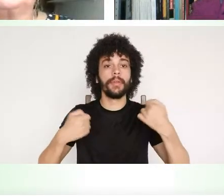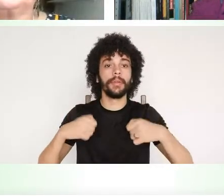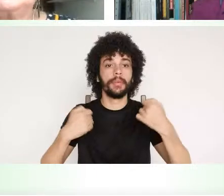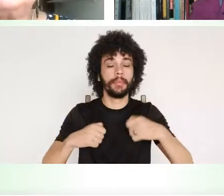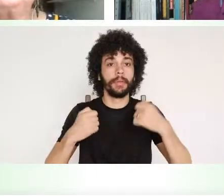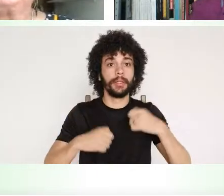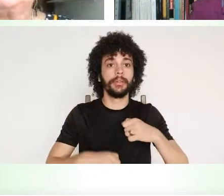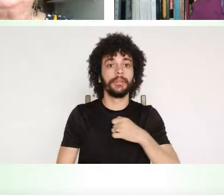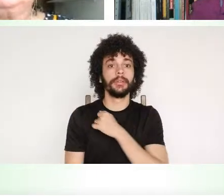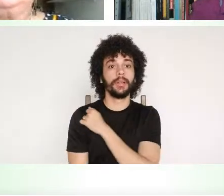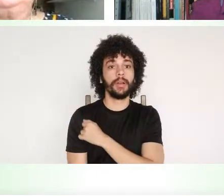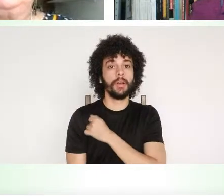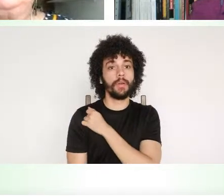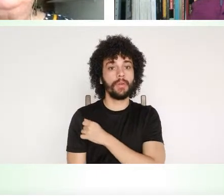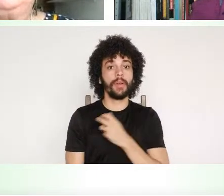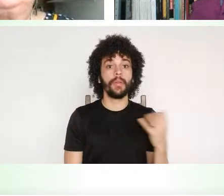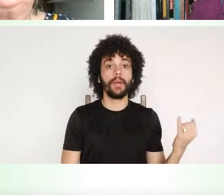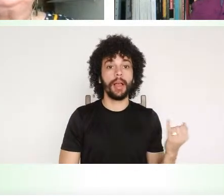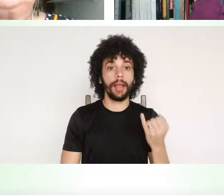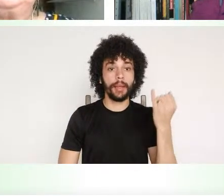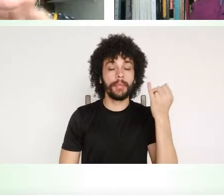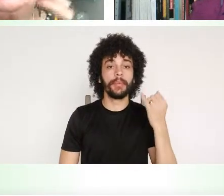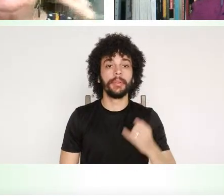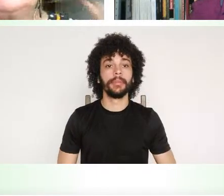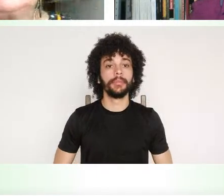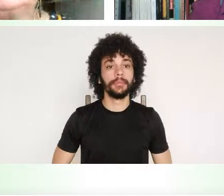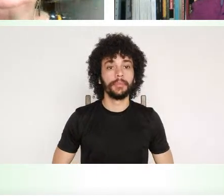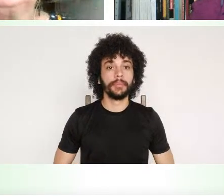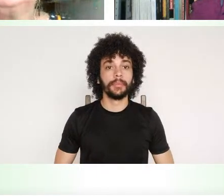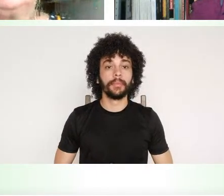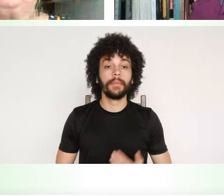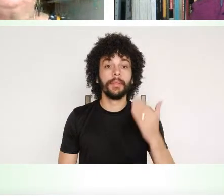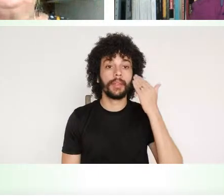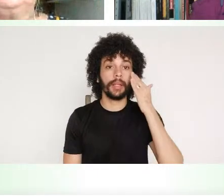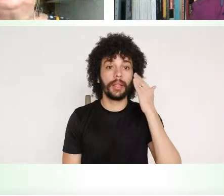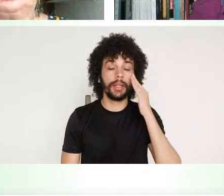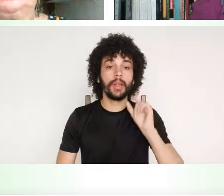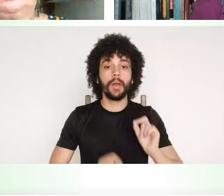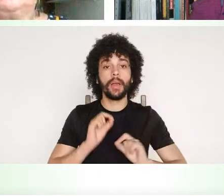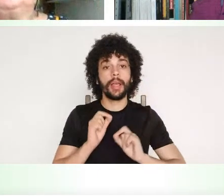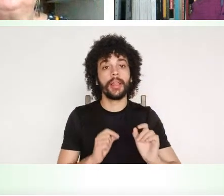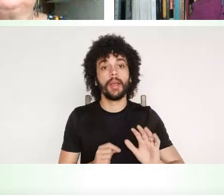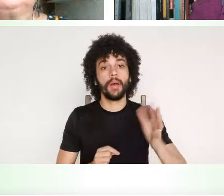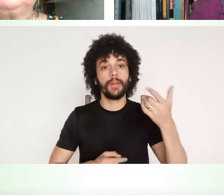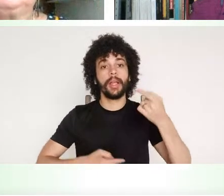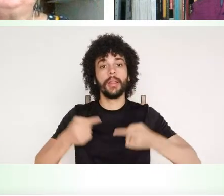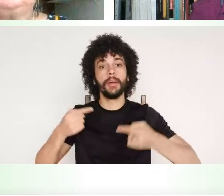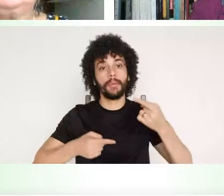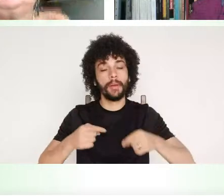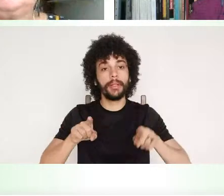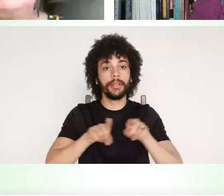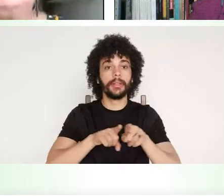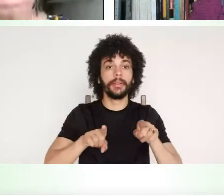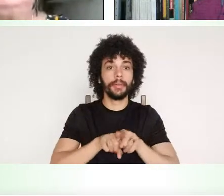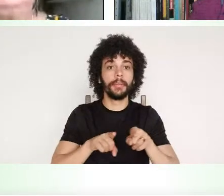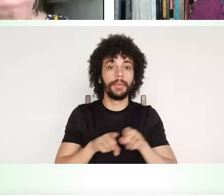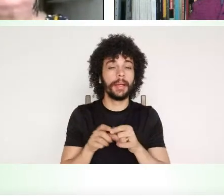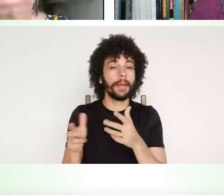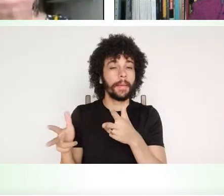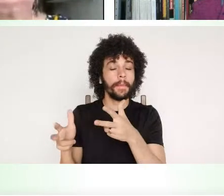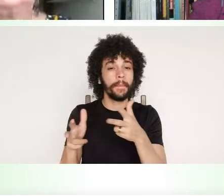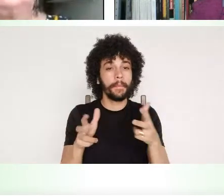a importância, né, de entender o que está acontecendo na política, a importância de perceber